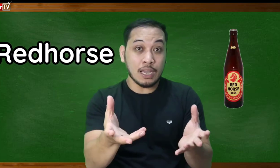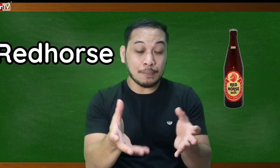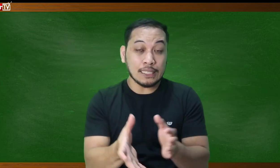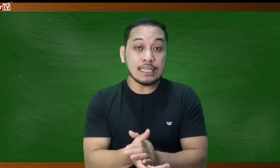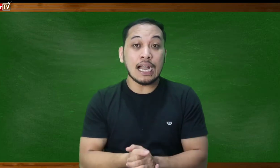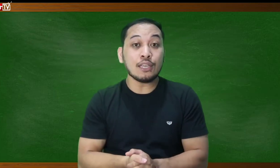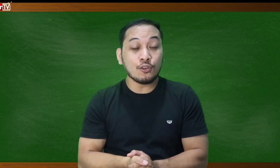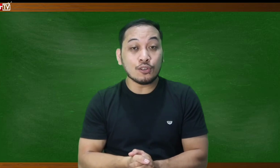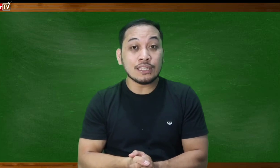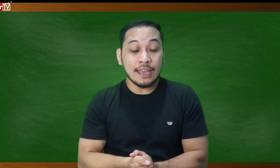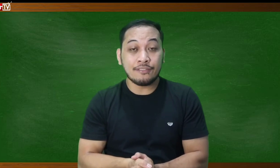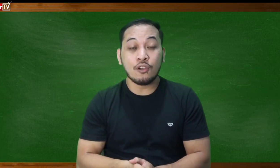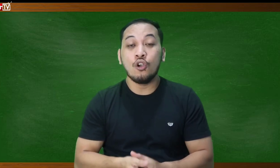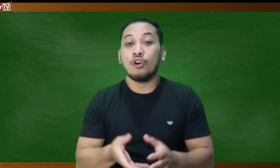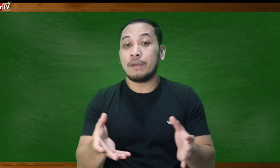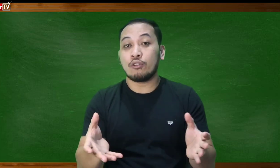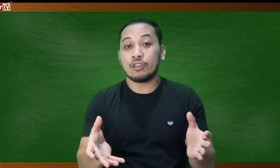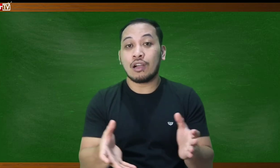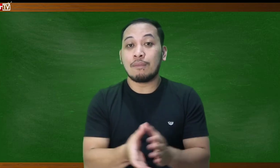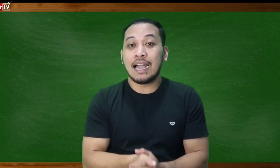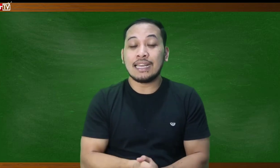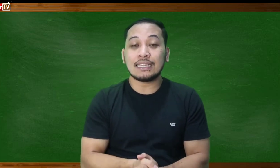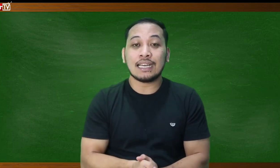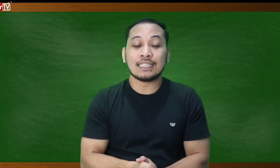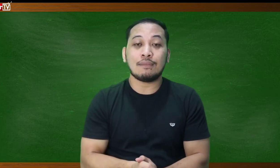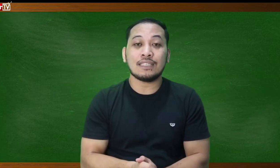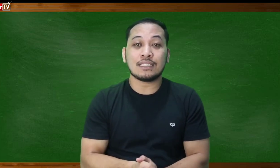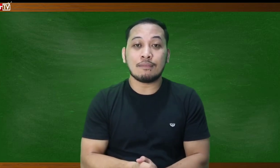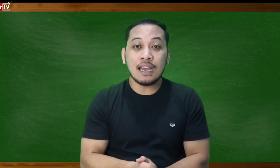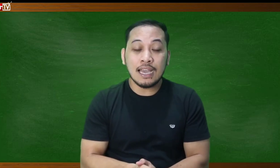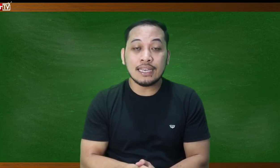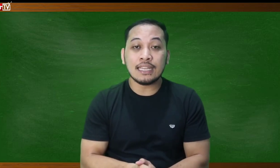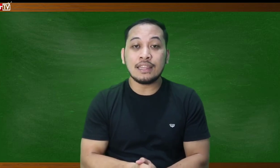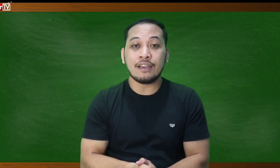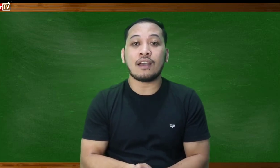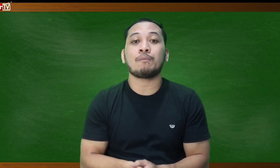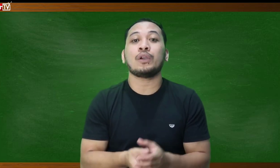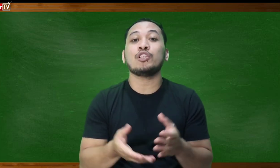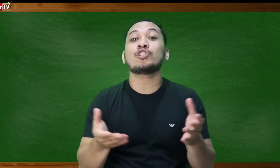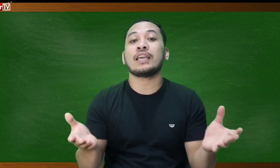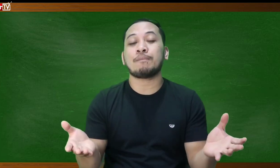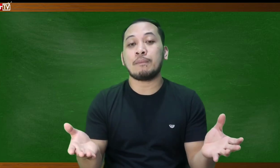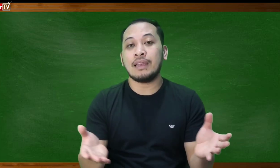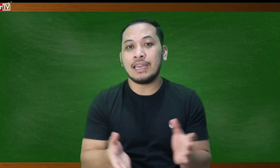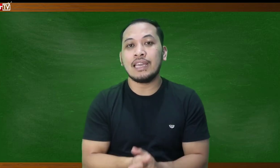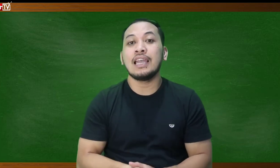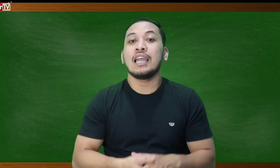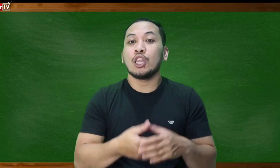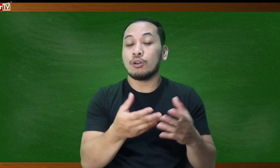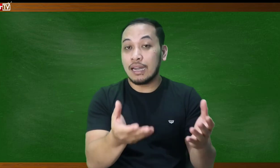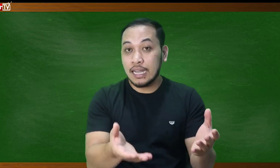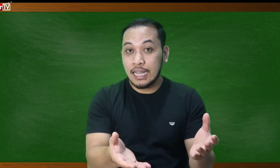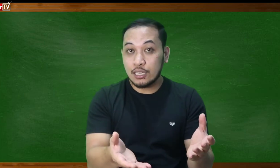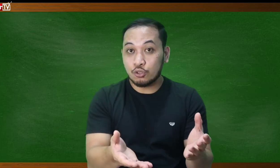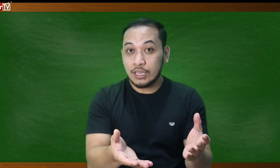may kapatid nga kayong deaf o meron kayong kamag-anak nakasama dyan sa bahay na deaf pwede nyo sila ipabili ng mga ganito na